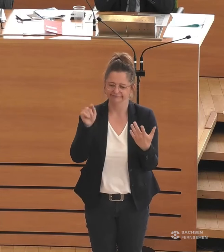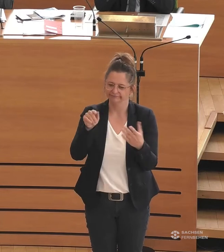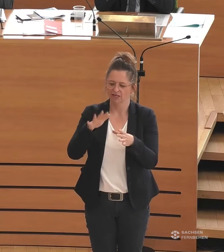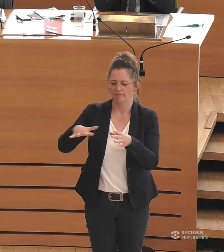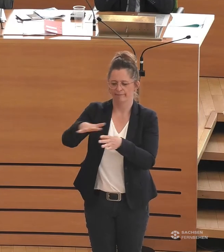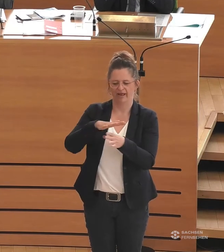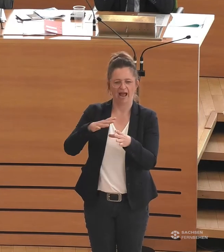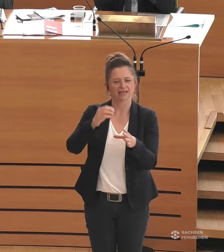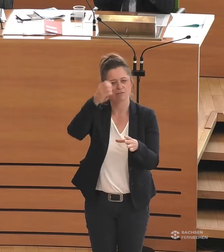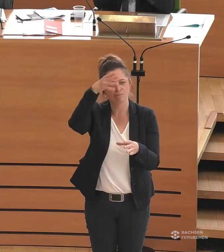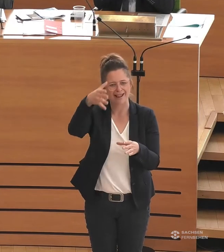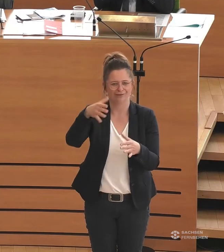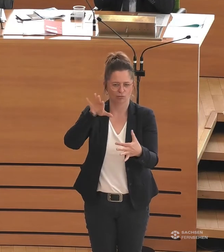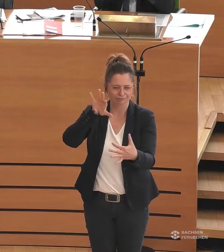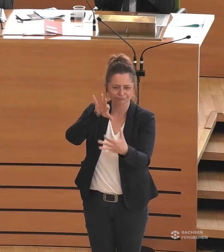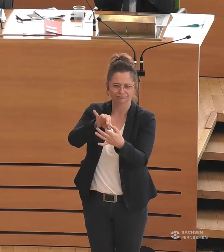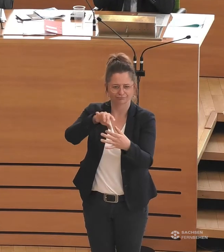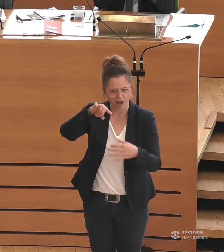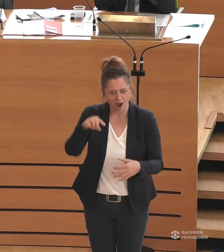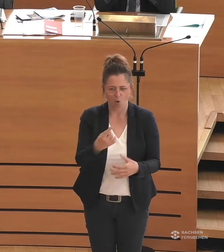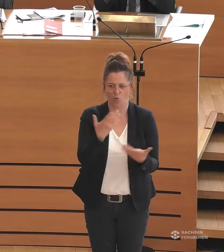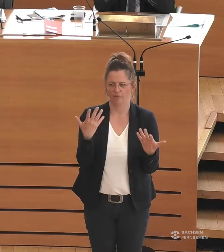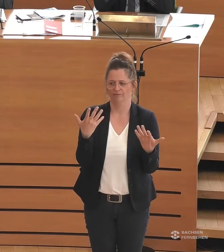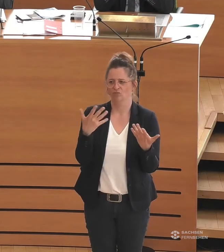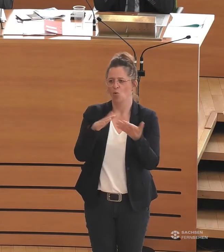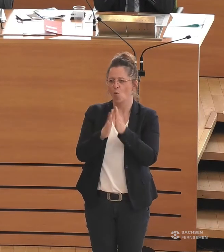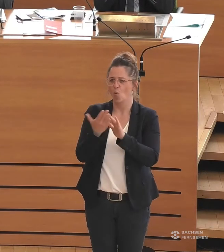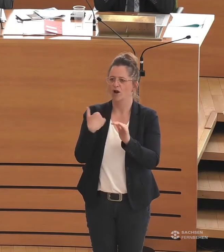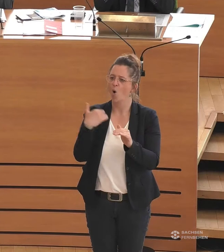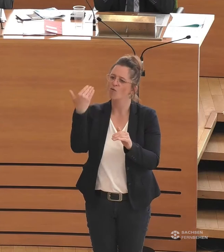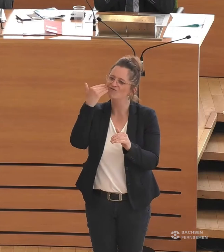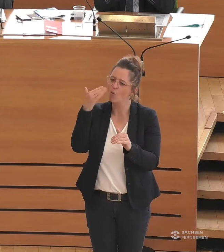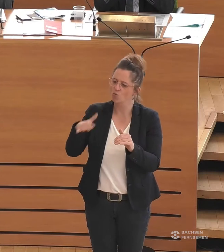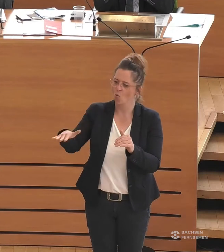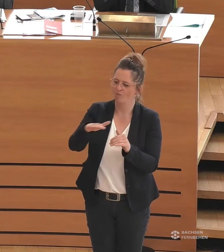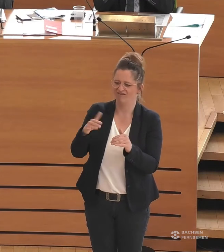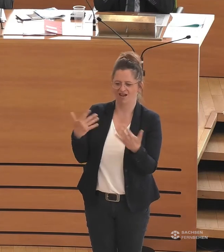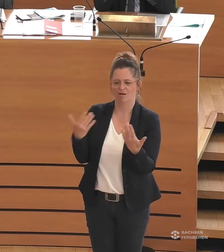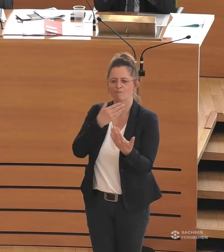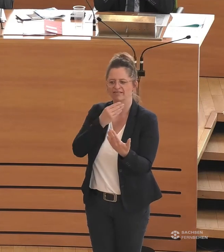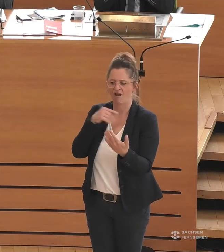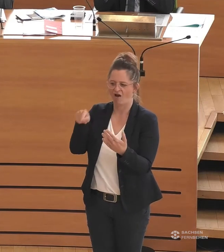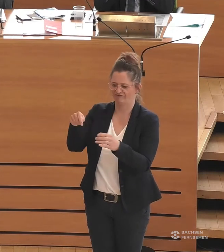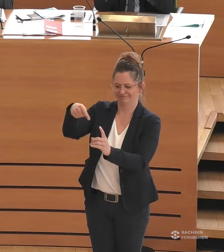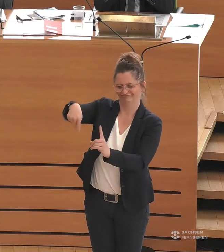Bildung betrifft oder ein bedarfsgerechtes Wohnumfeld geschaffen werden muss.